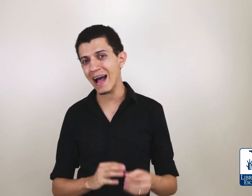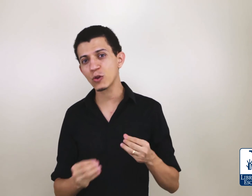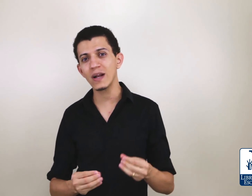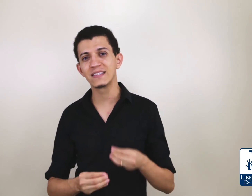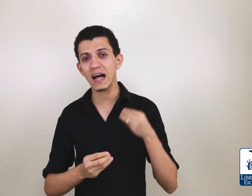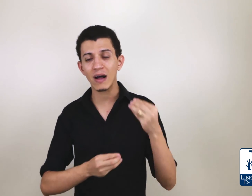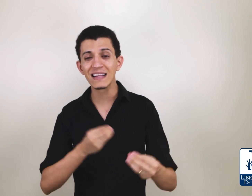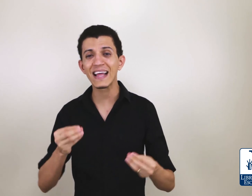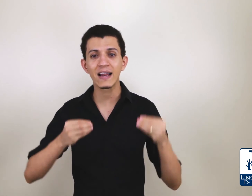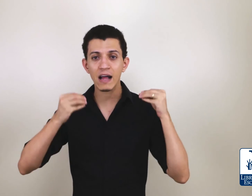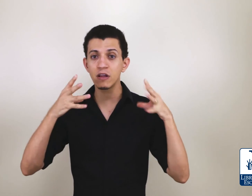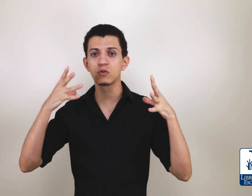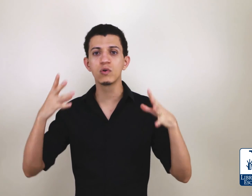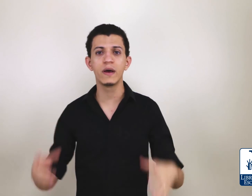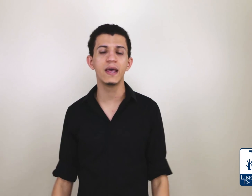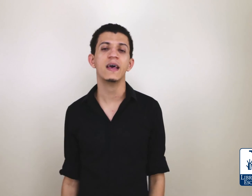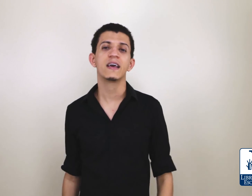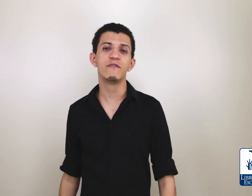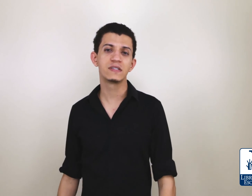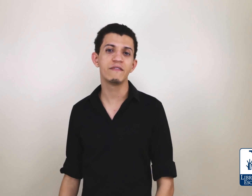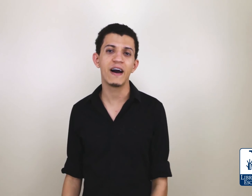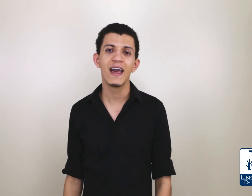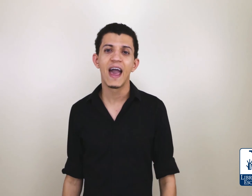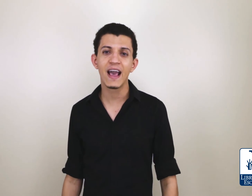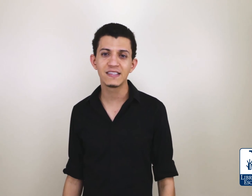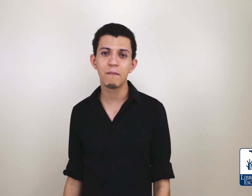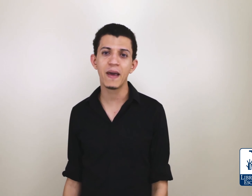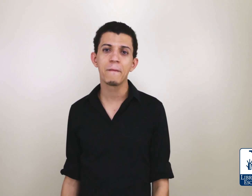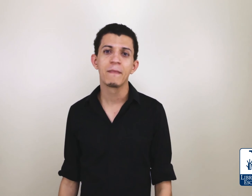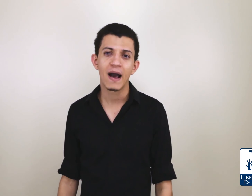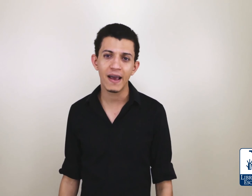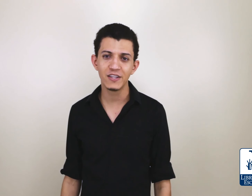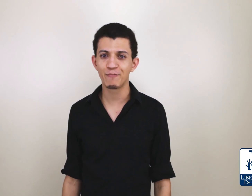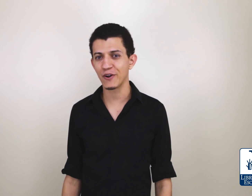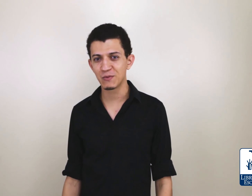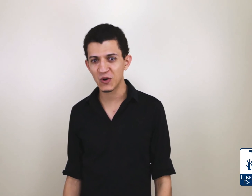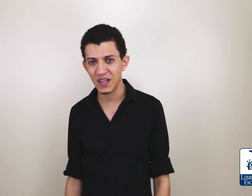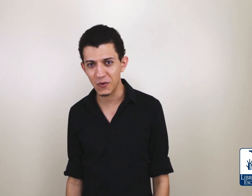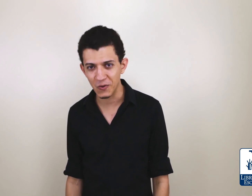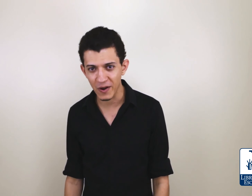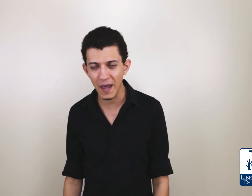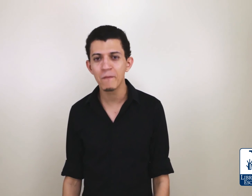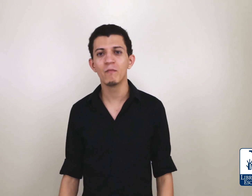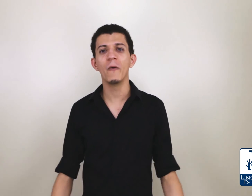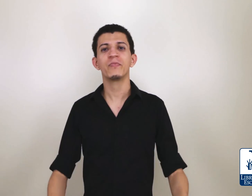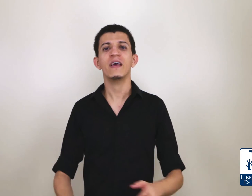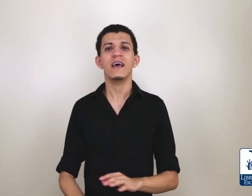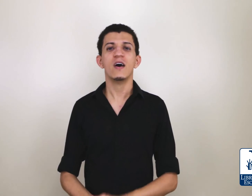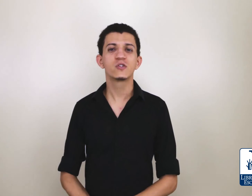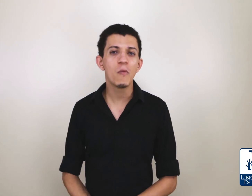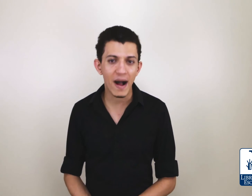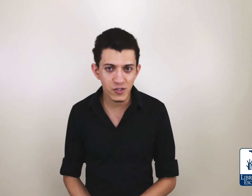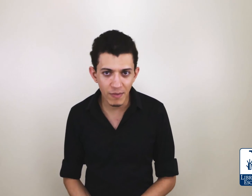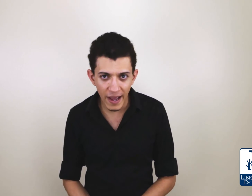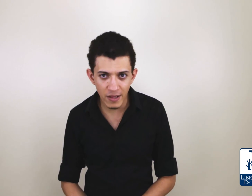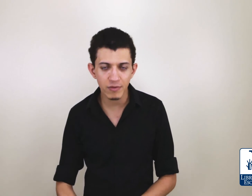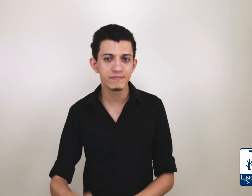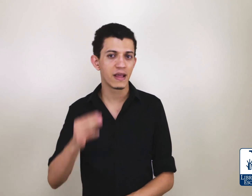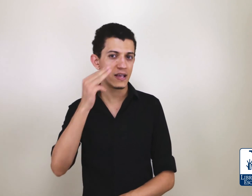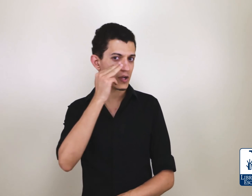atualizado, antenado em tudo aí que você vai receber aí de próximo conteúdo, ok? Bom, eu sou o Márcio Barreto, este